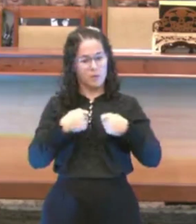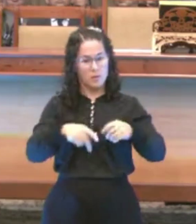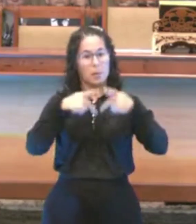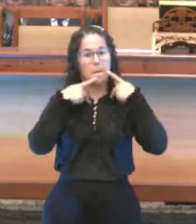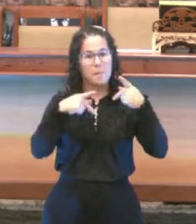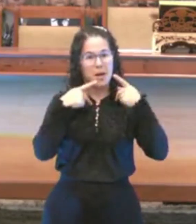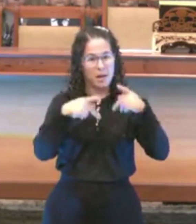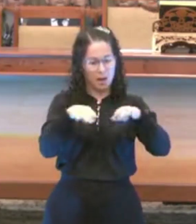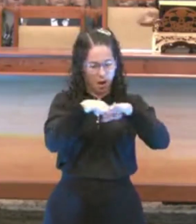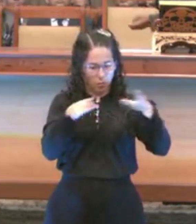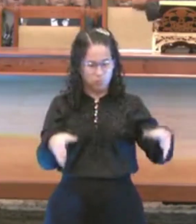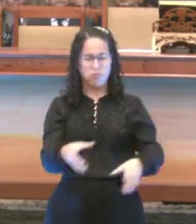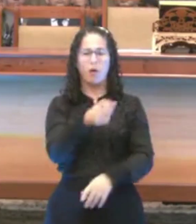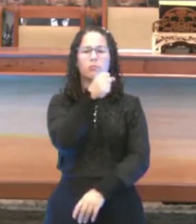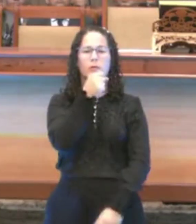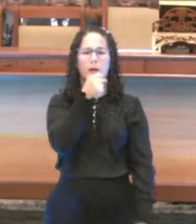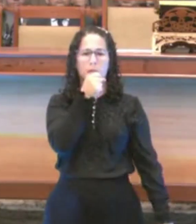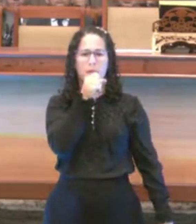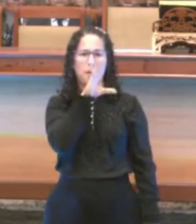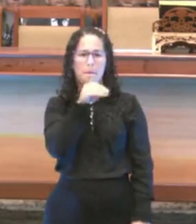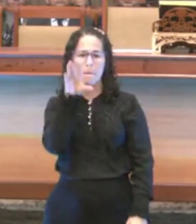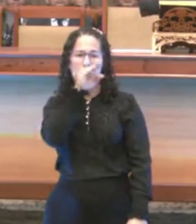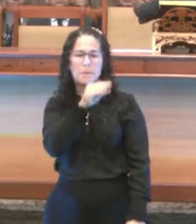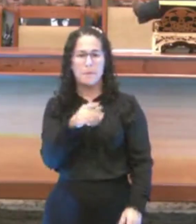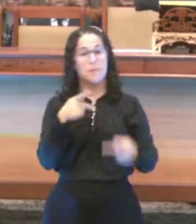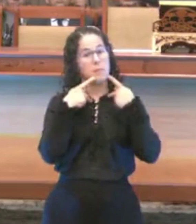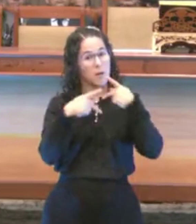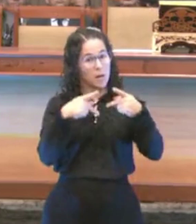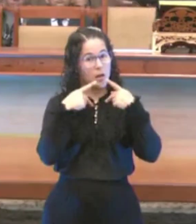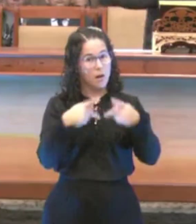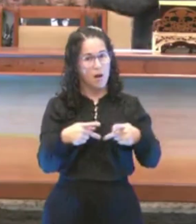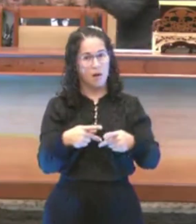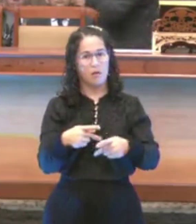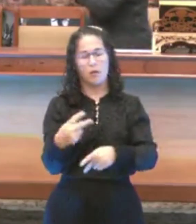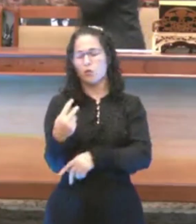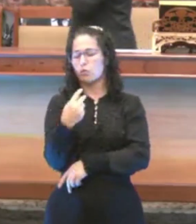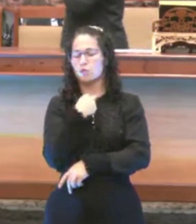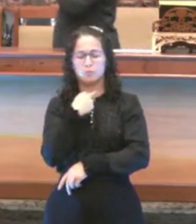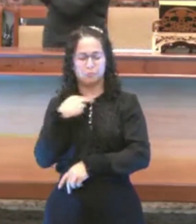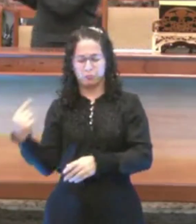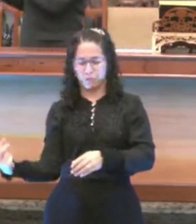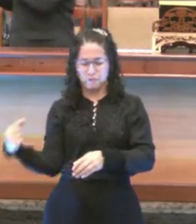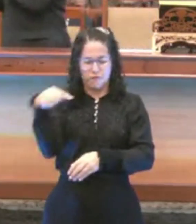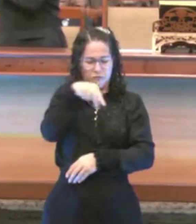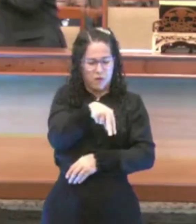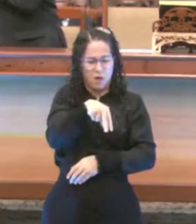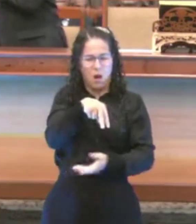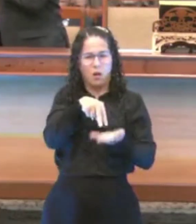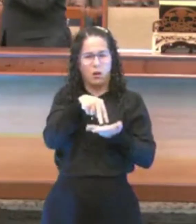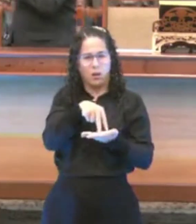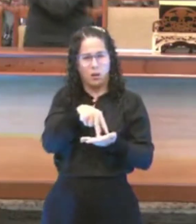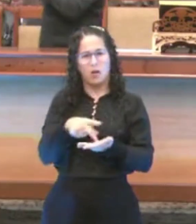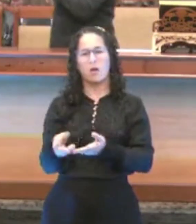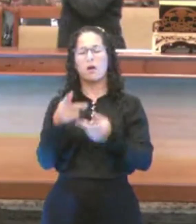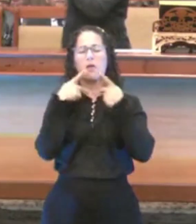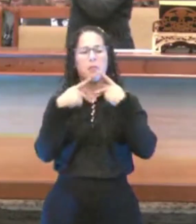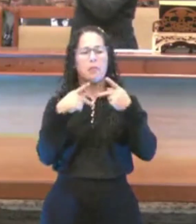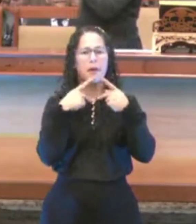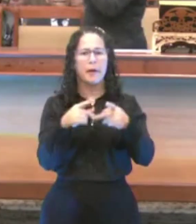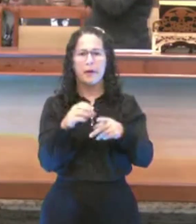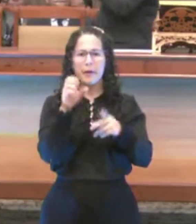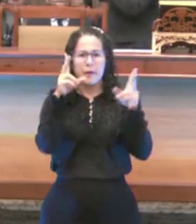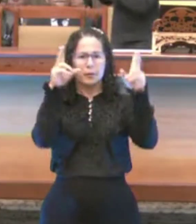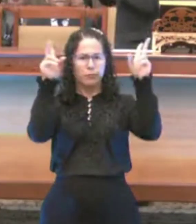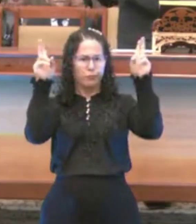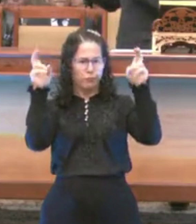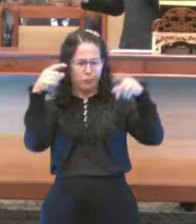Aqui é o altar, eu não venho para cá para falar de A ou de B. Eu venho para o púlpito pregar a palavra do Senhor. Então eu estou colocando isso aqui só